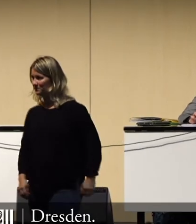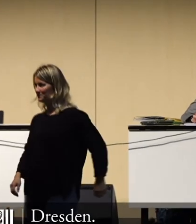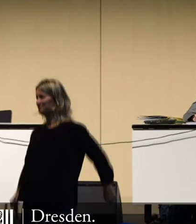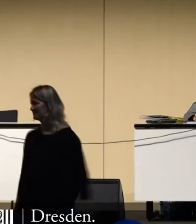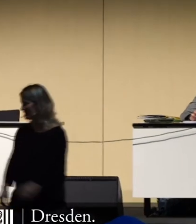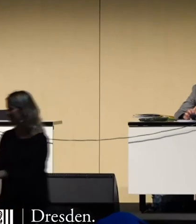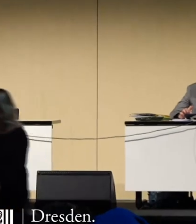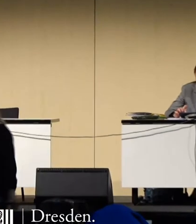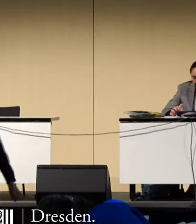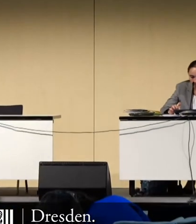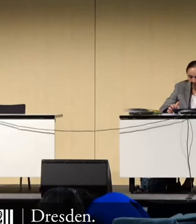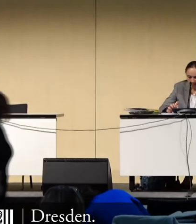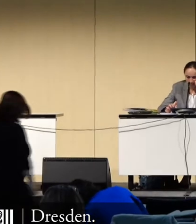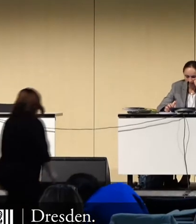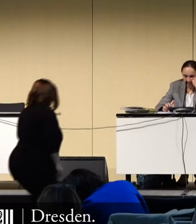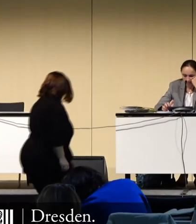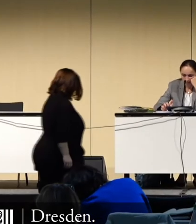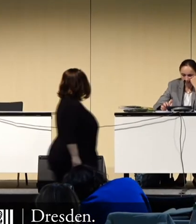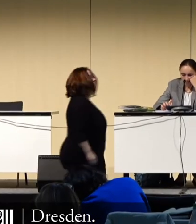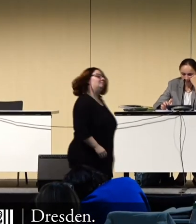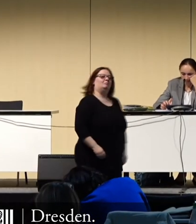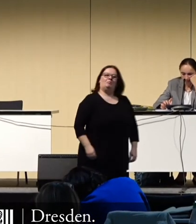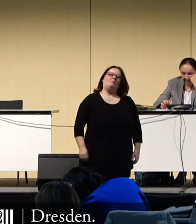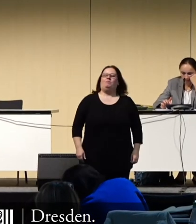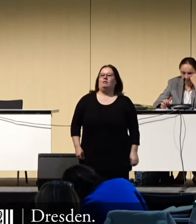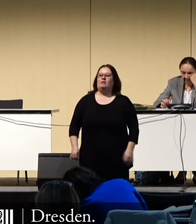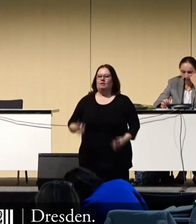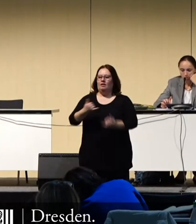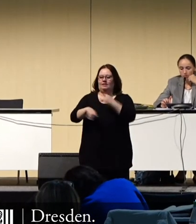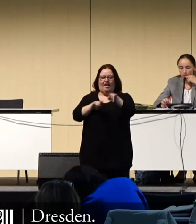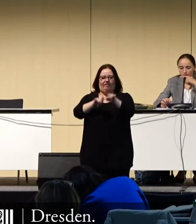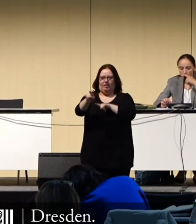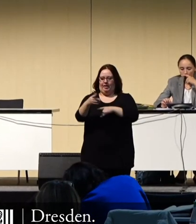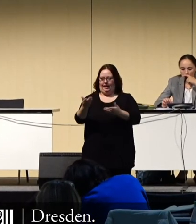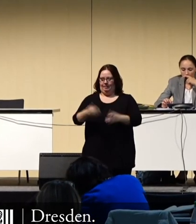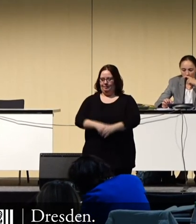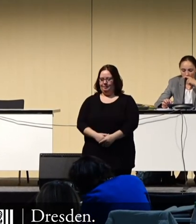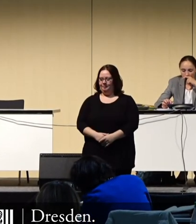Und zum Abschluss der Fraktionsrunde für die FDP-Fraktion, Herr Maloney.